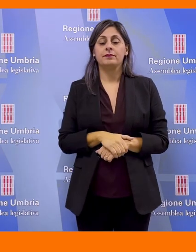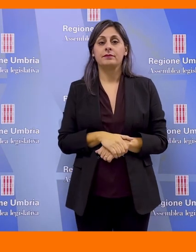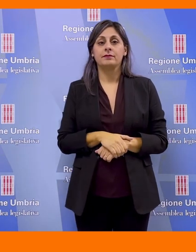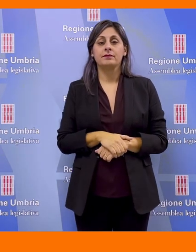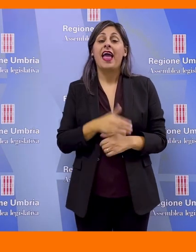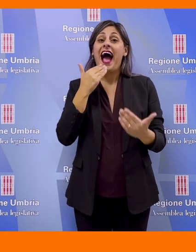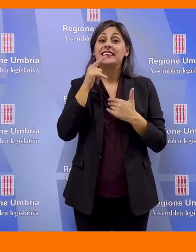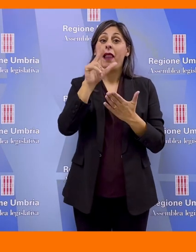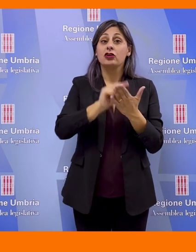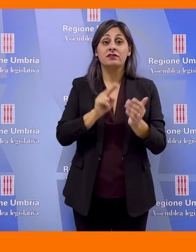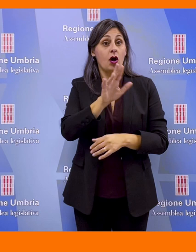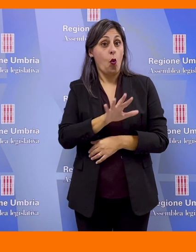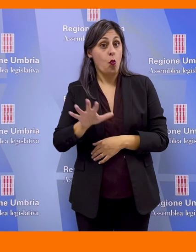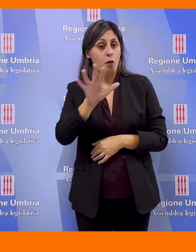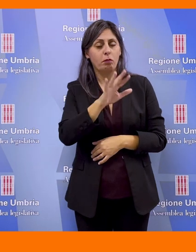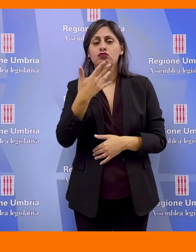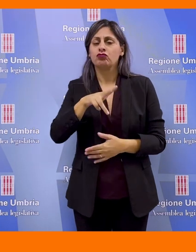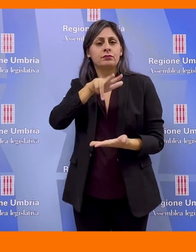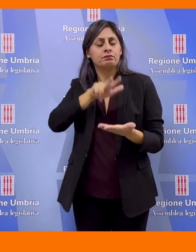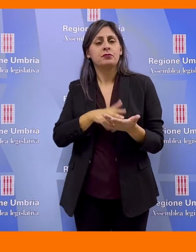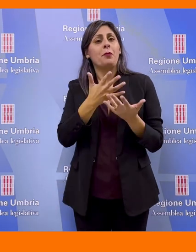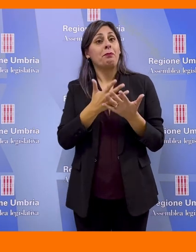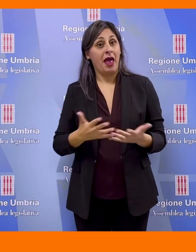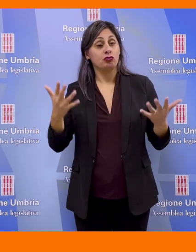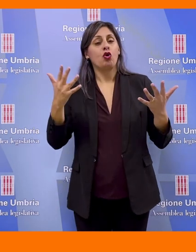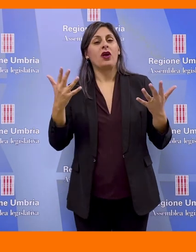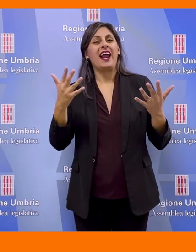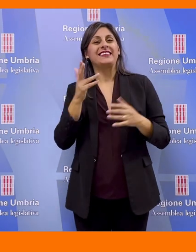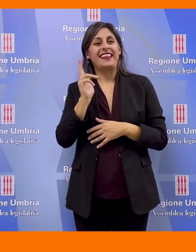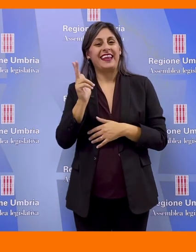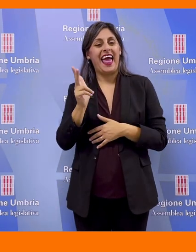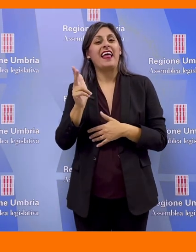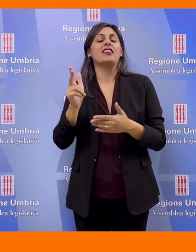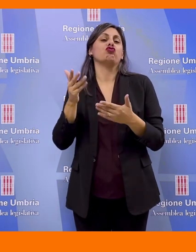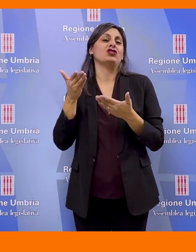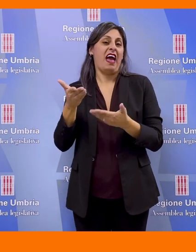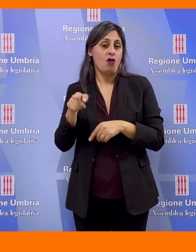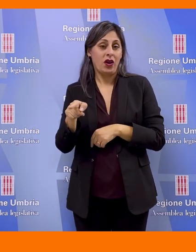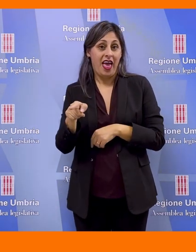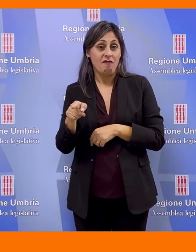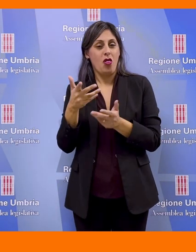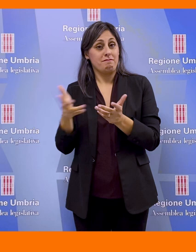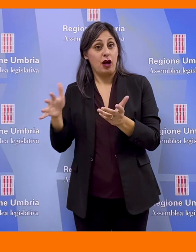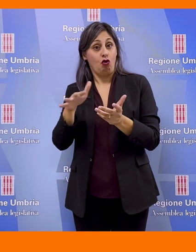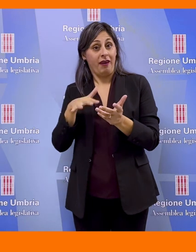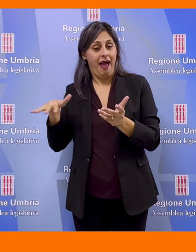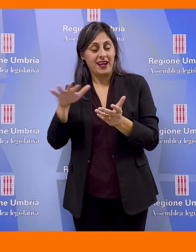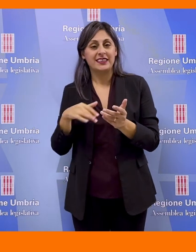'Assemblea legislativa dell'Umbria ha approvato a maggioranza, con 13 voti favorevoli della maggioranza,